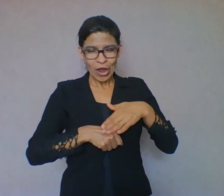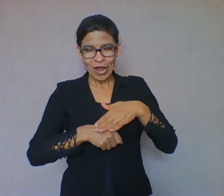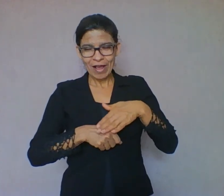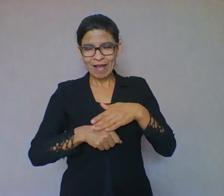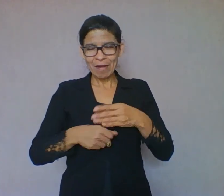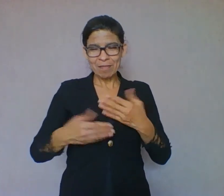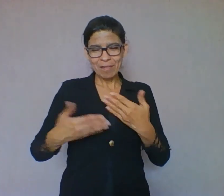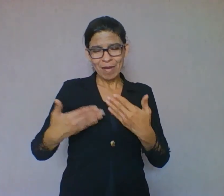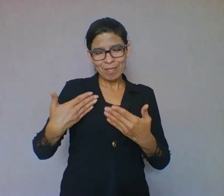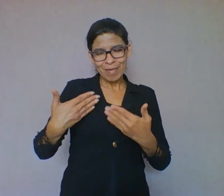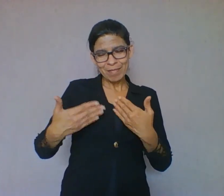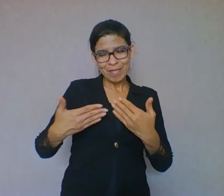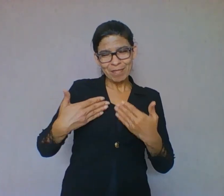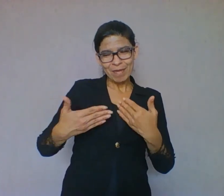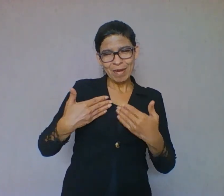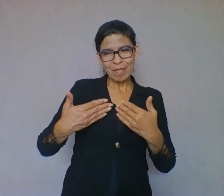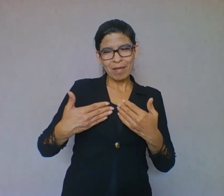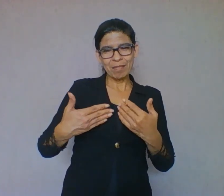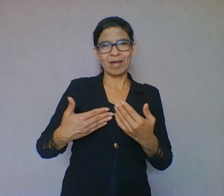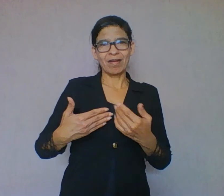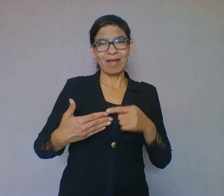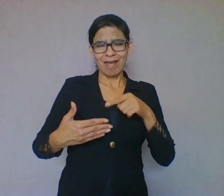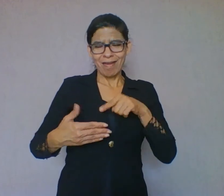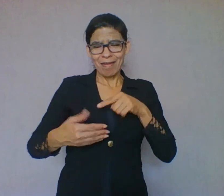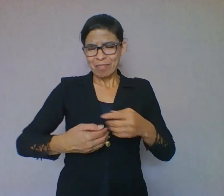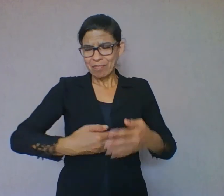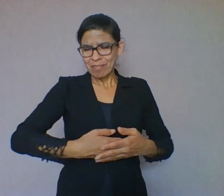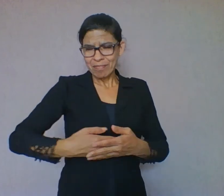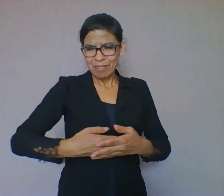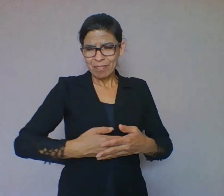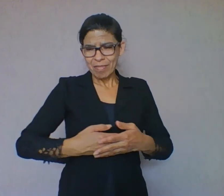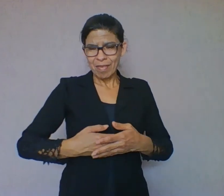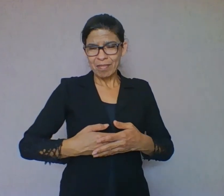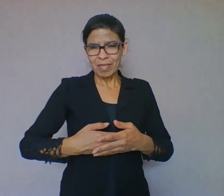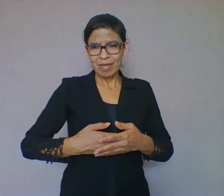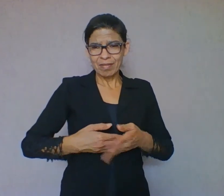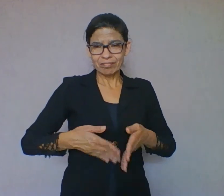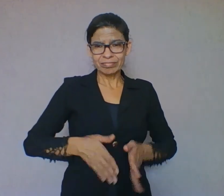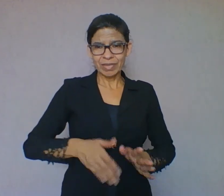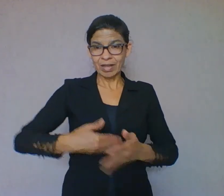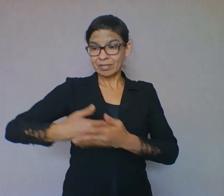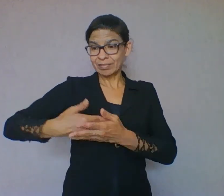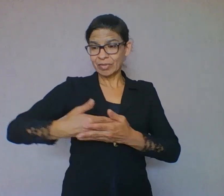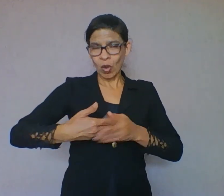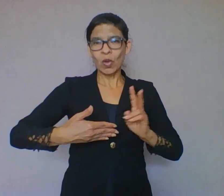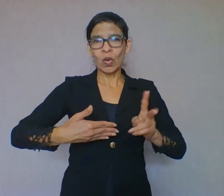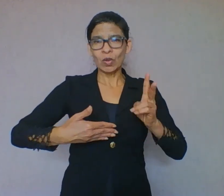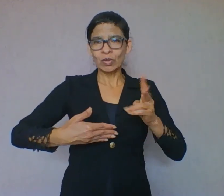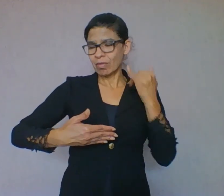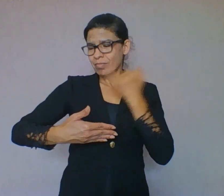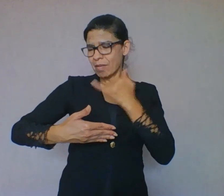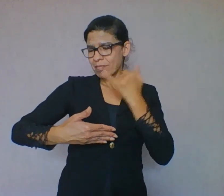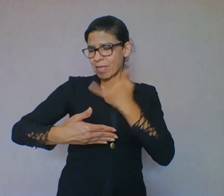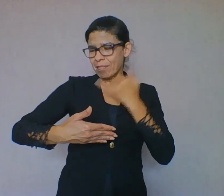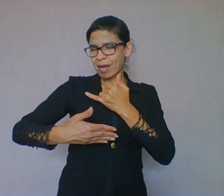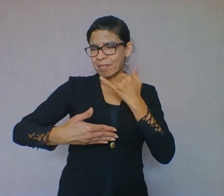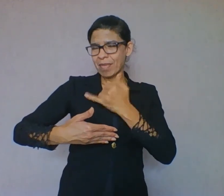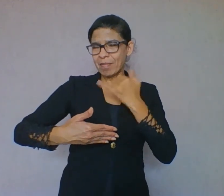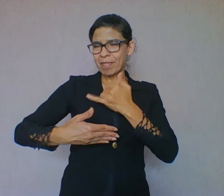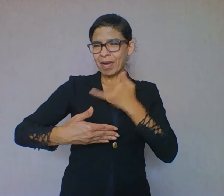de leitura, criar o hábito de leitura. Pesquisas comprovam que o contato com narrativas melhora o desempenho escolar no futuro. É